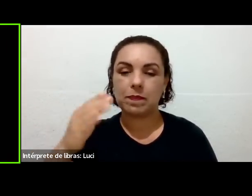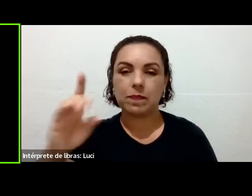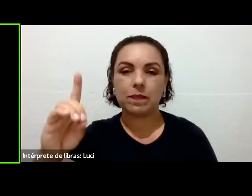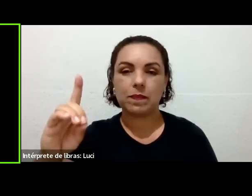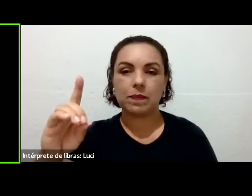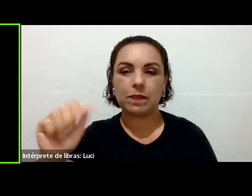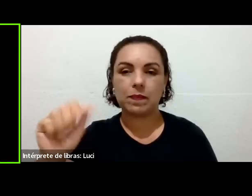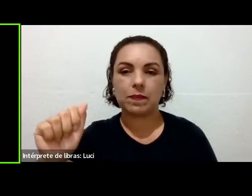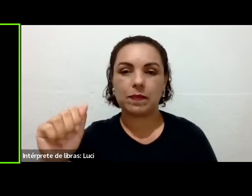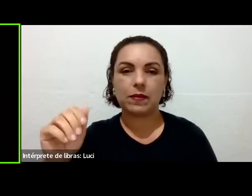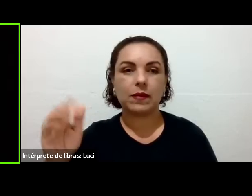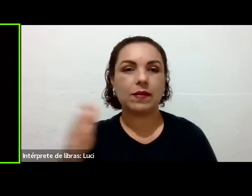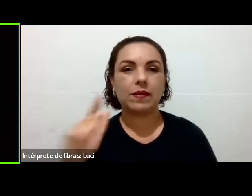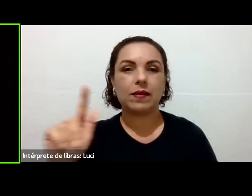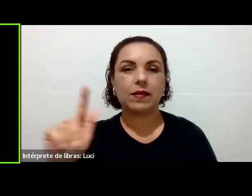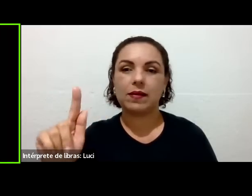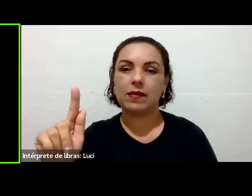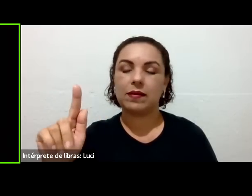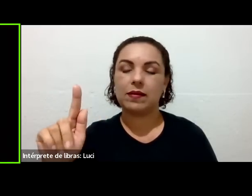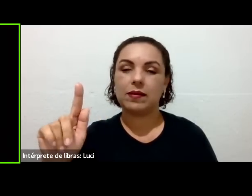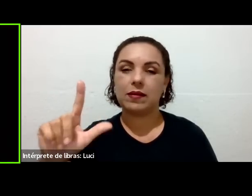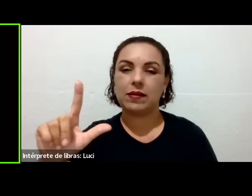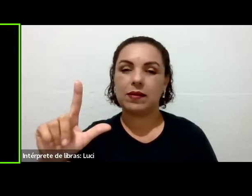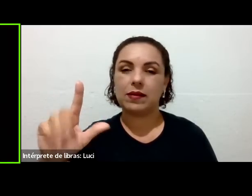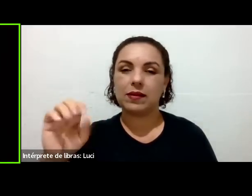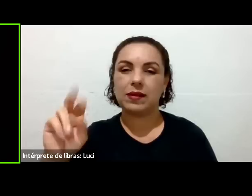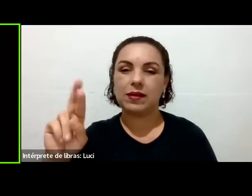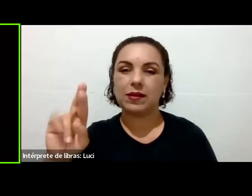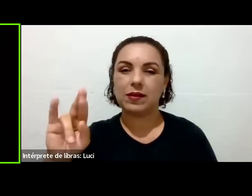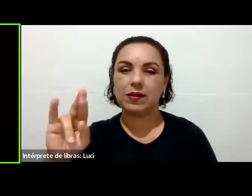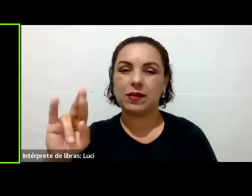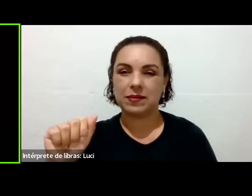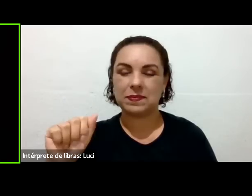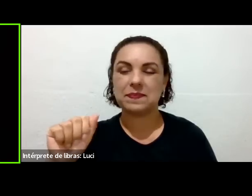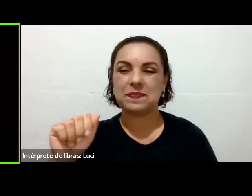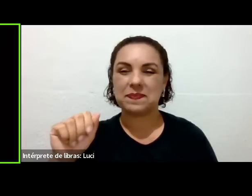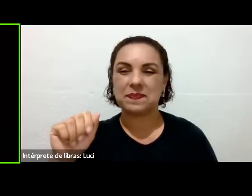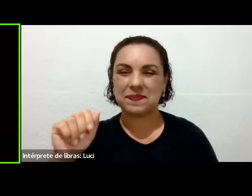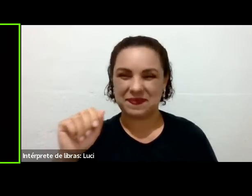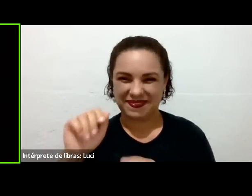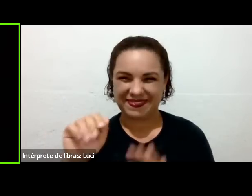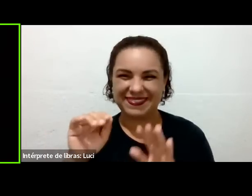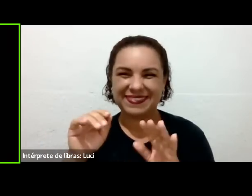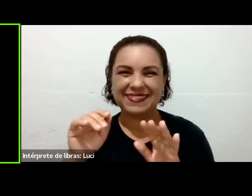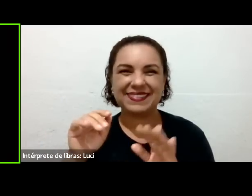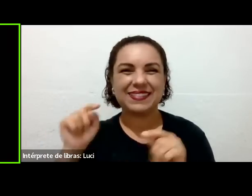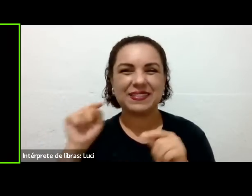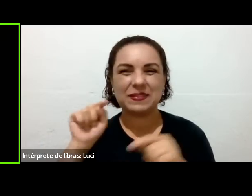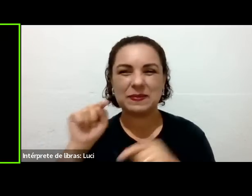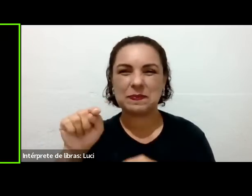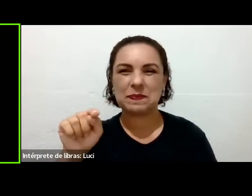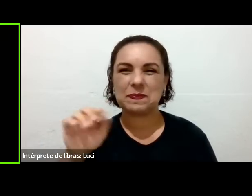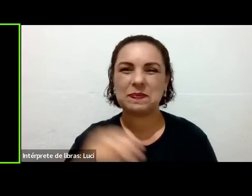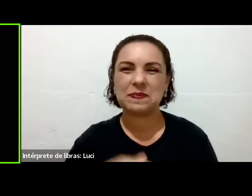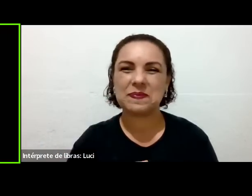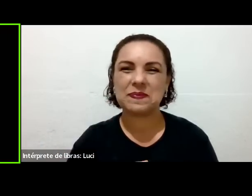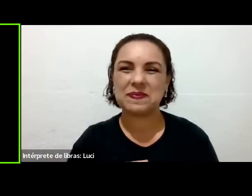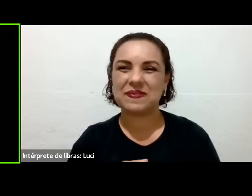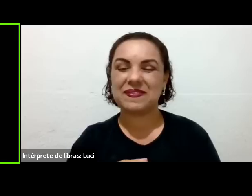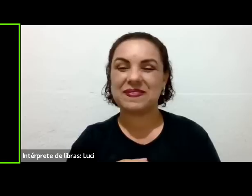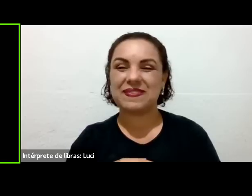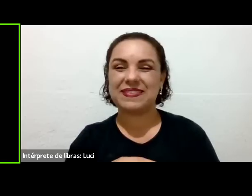Zaneide, eu estou vendo aí, mas você acabou de levantar a mão, vai demorar chegar aí, querido, eu estou vendo tua mão, eu não preciso levantar a mão, não sei se você vai cansar,